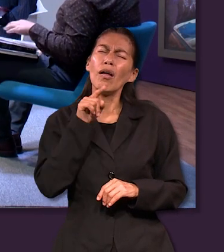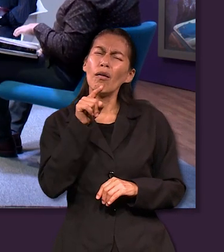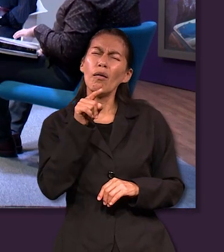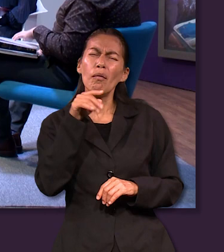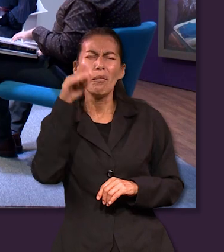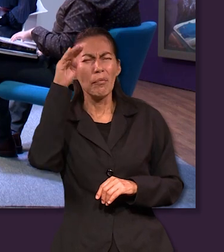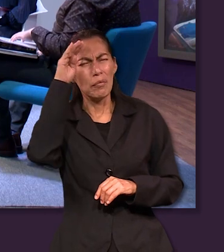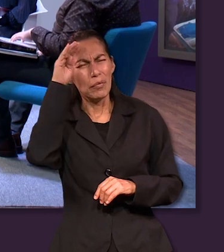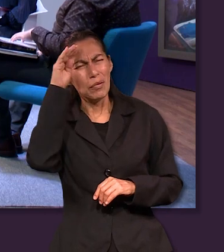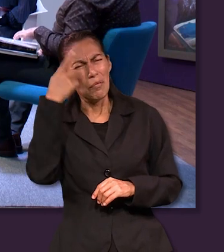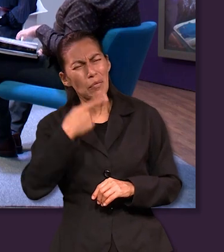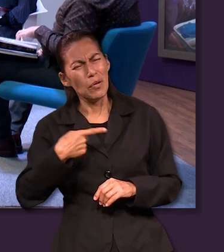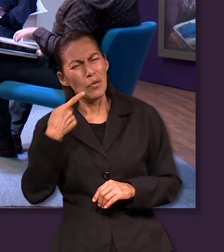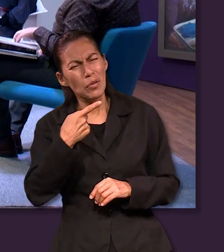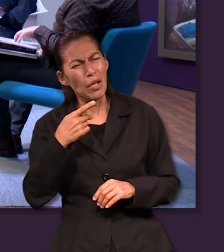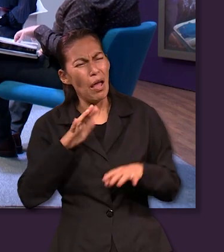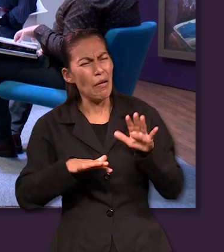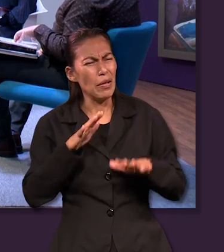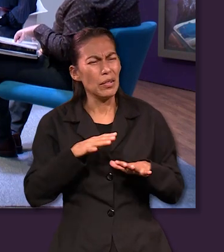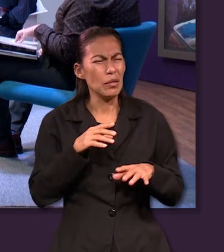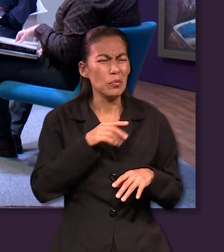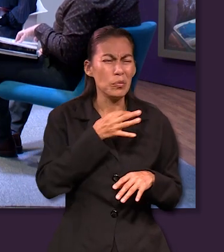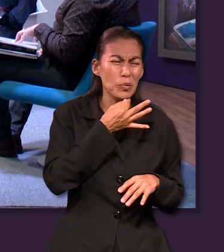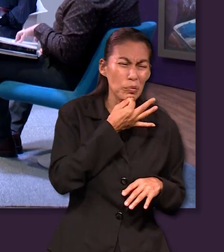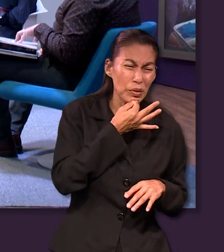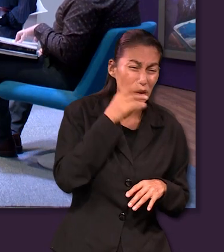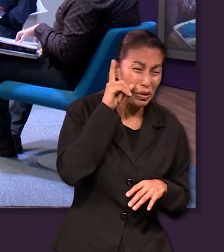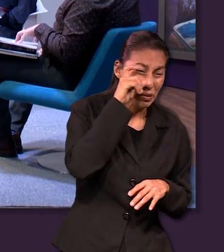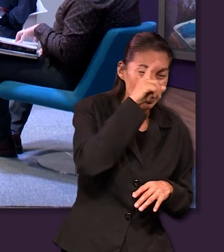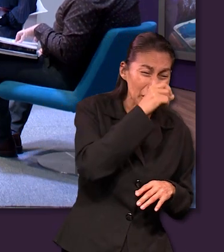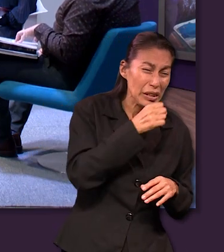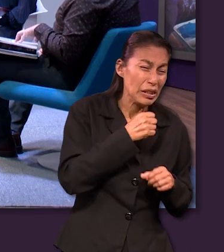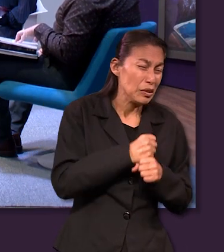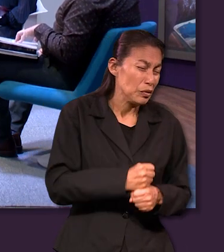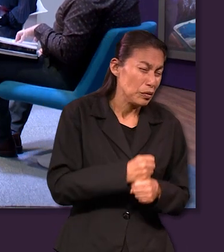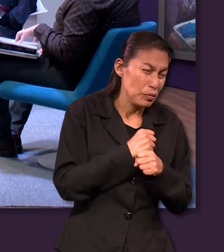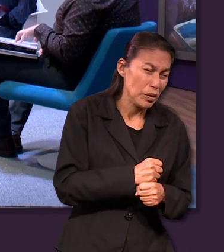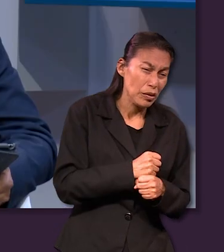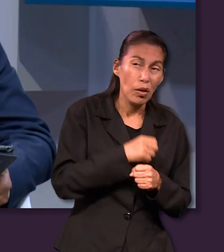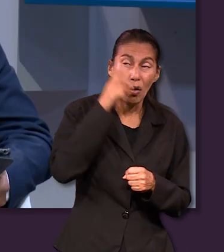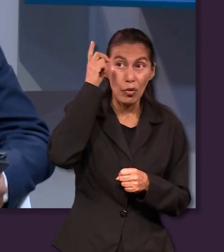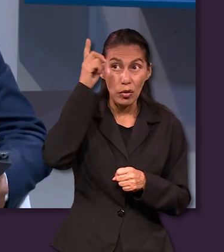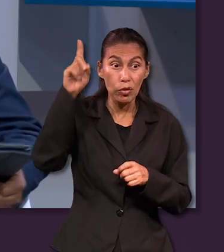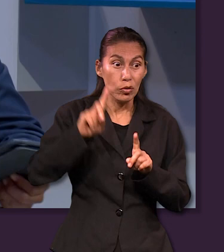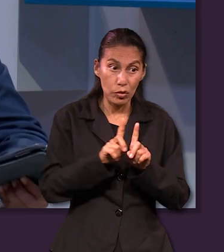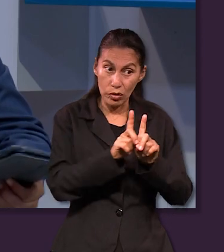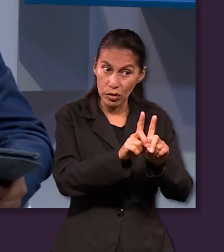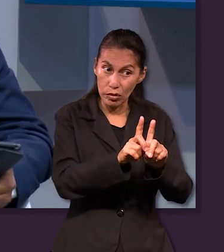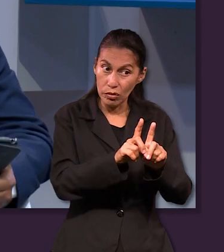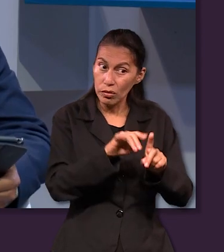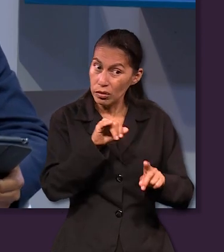Jehová está contigo en estos momentos de oscuridad? Bien, amigos, después de este análisis interesante